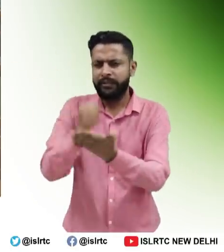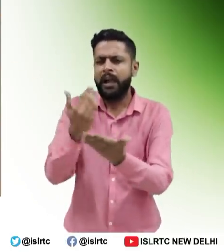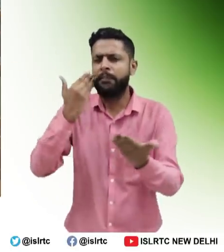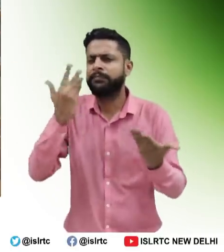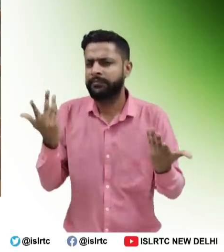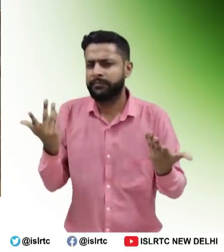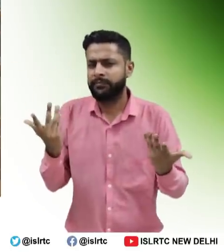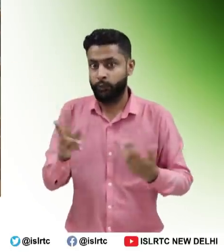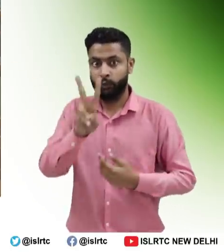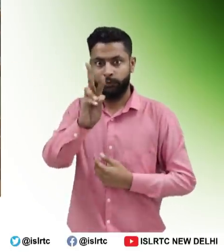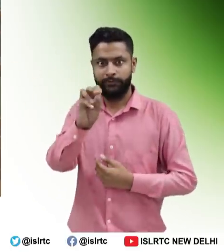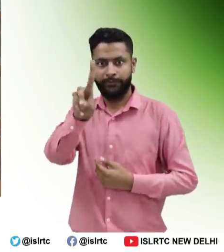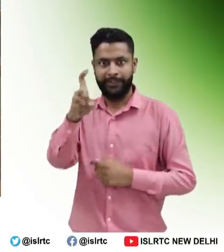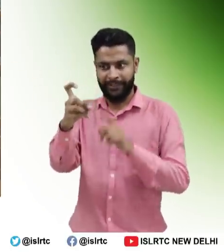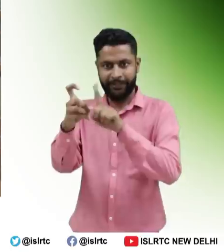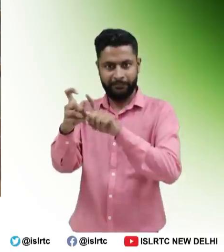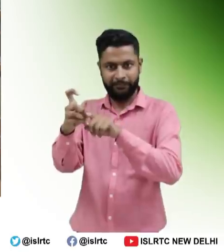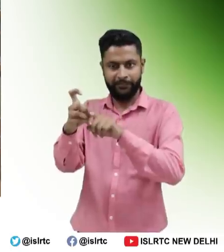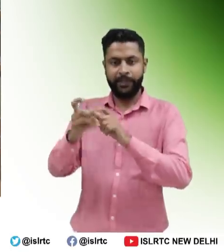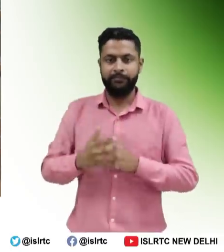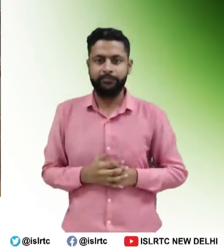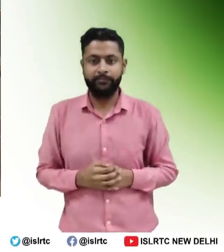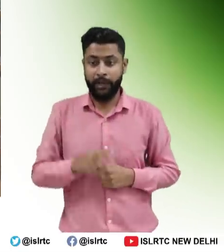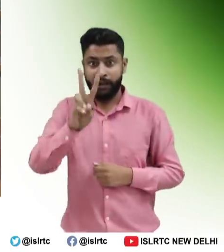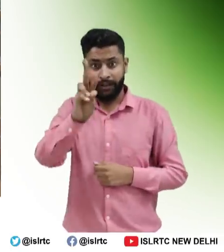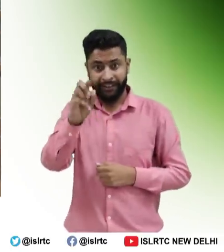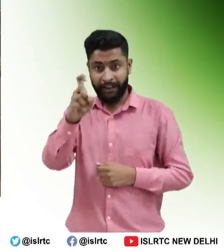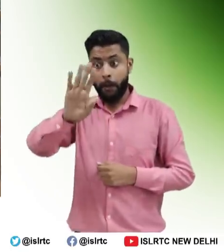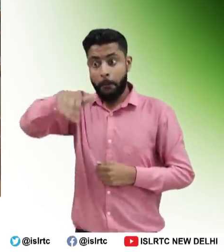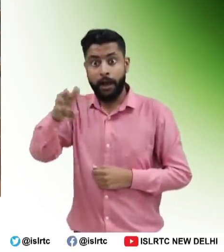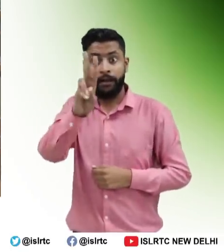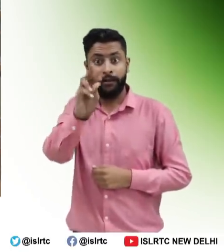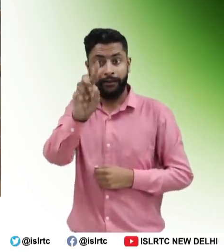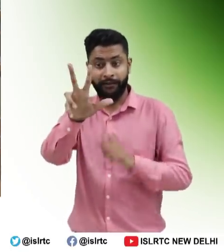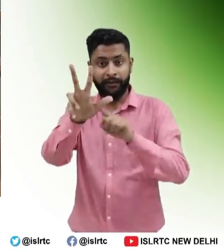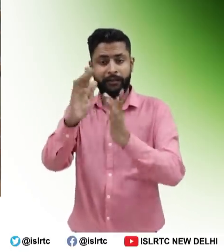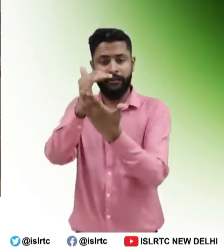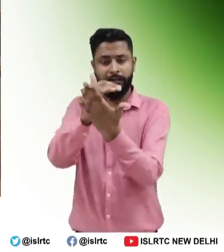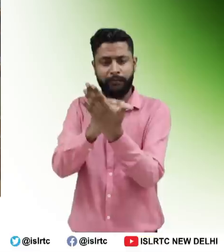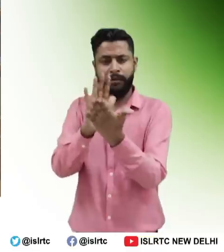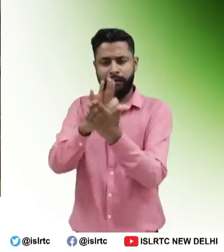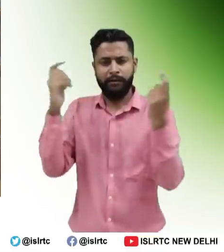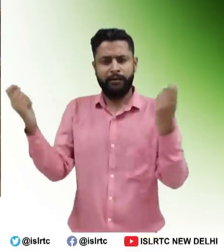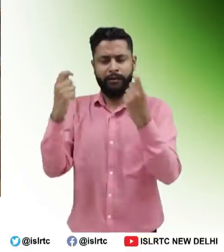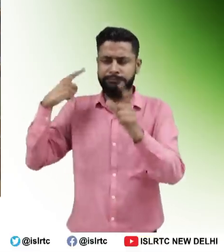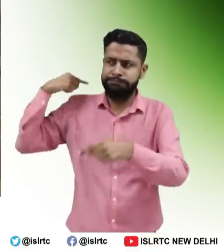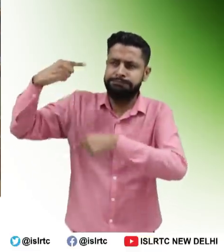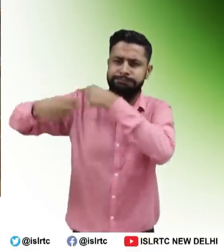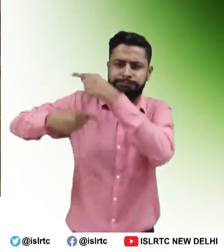मनाया जाने का निन्नोई वर्ष 2017 में लिया गया था। और 2018 से यह